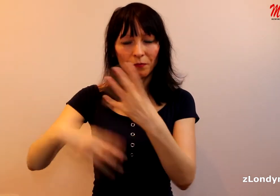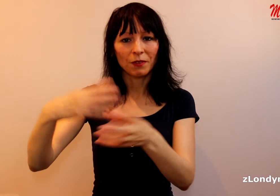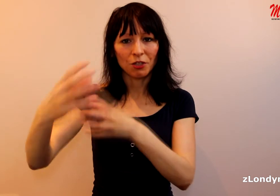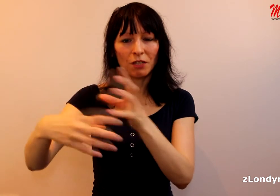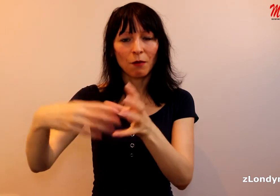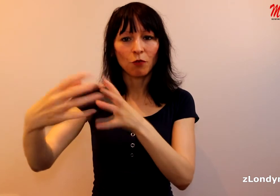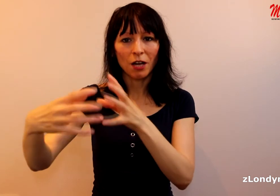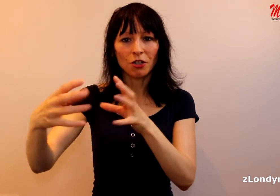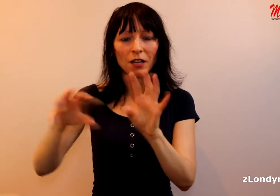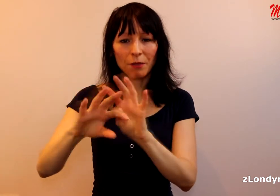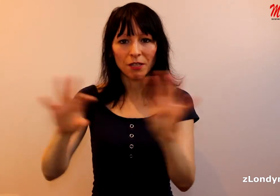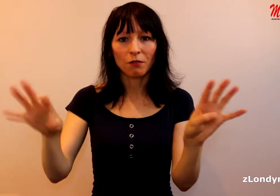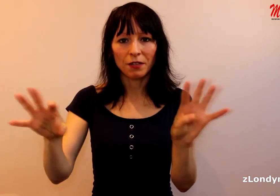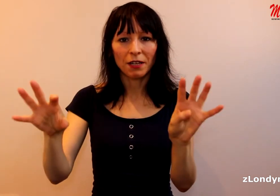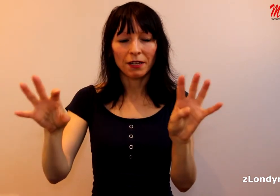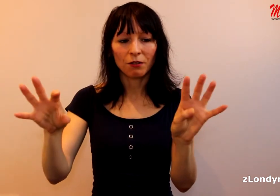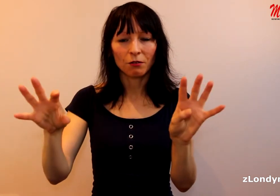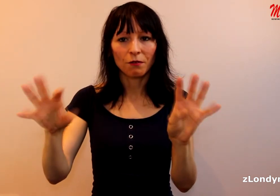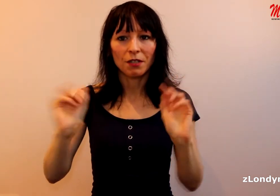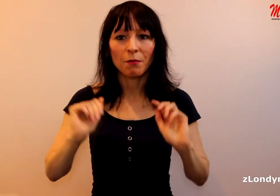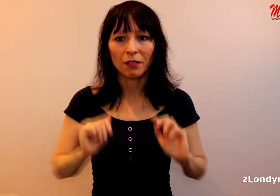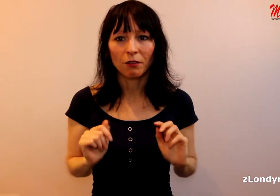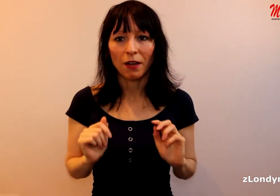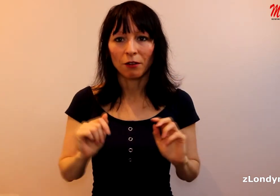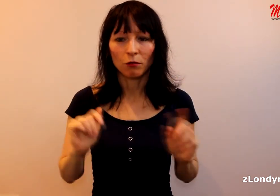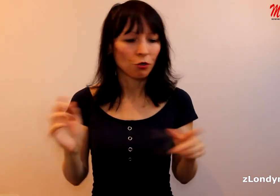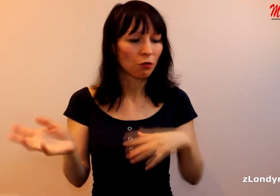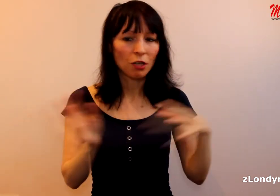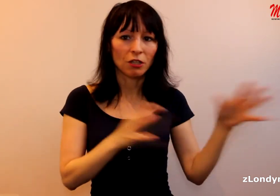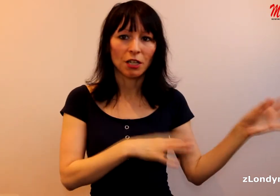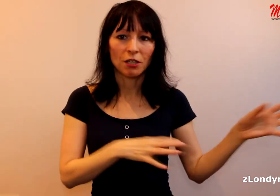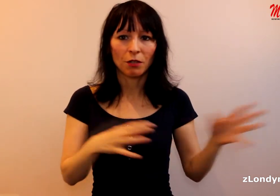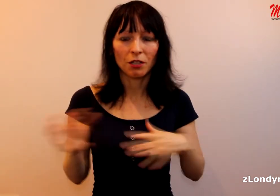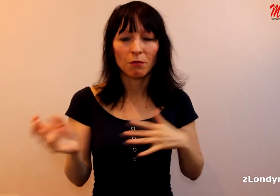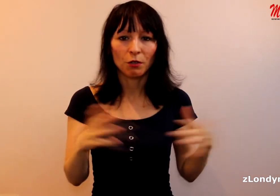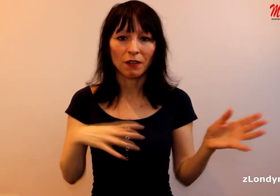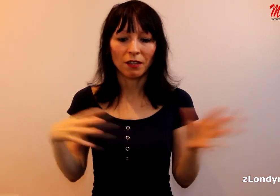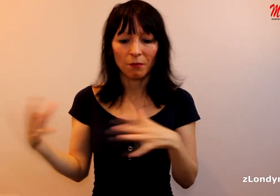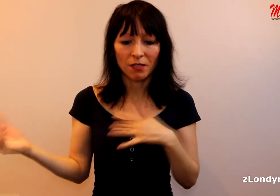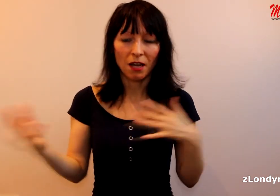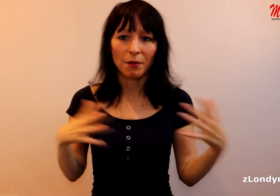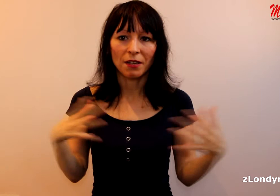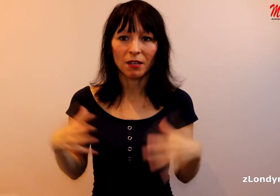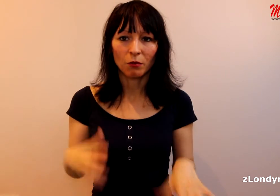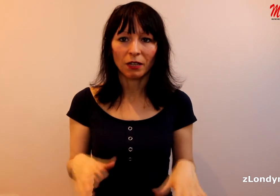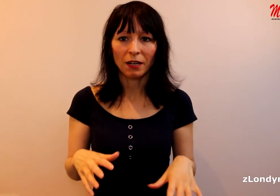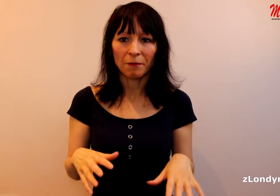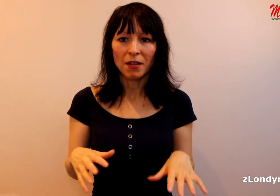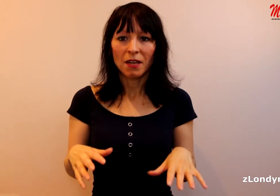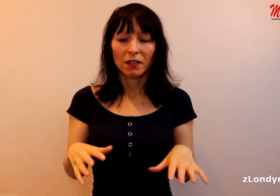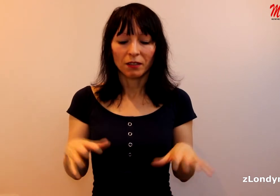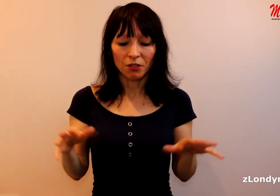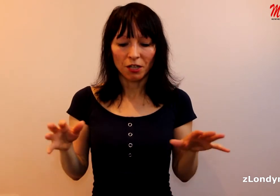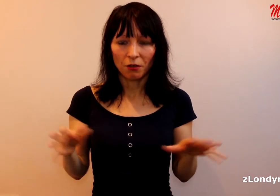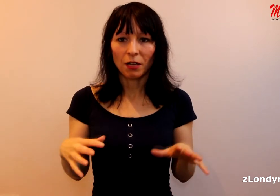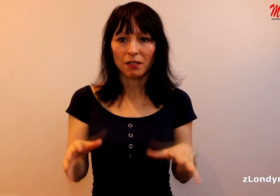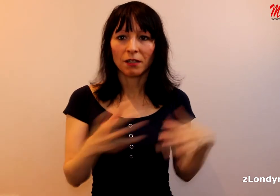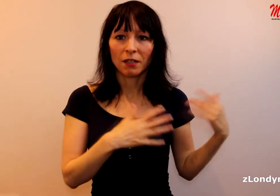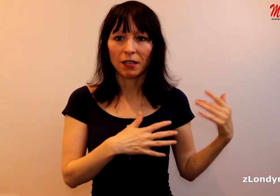Takže se vám ukáže, abyste to viděli, jako to vidí Britové. To můžete udělat třeba, když se budete chtít podívat na německá média nebo takhle. Takže já se takhle